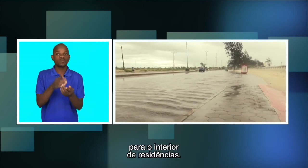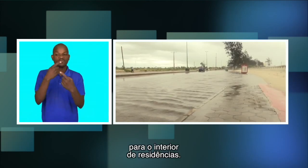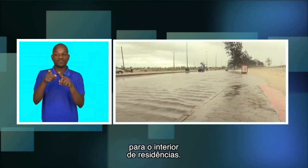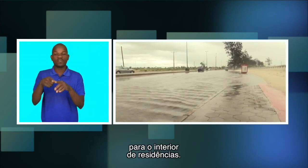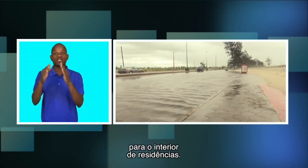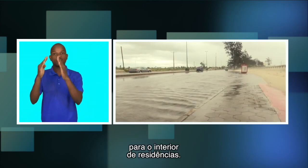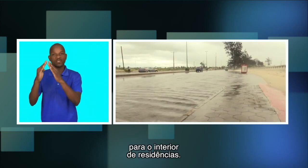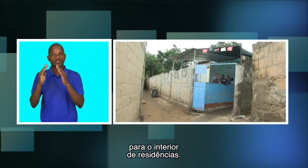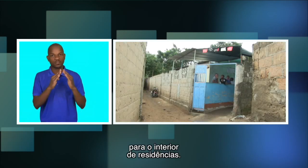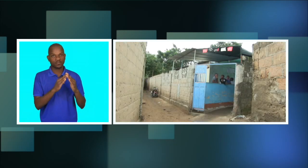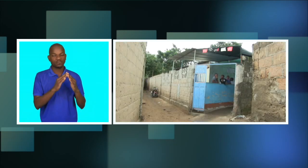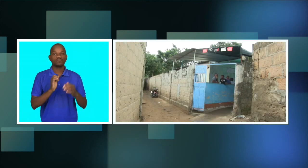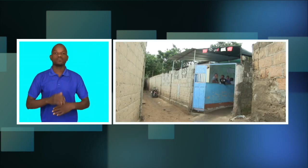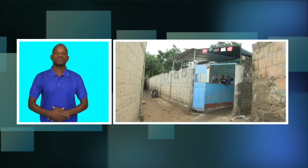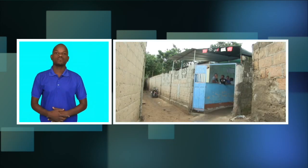interior de residências.